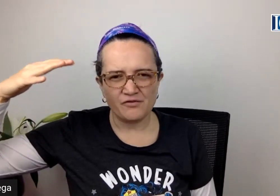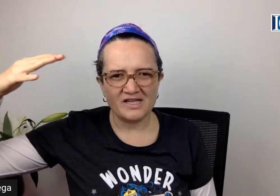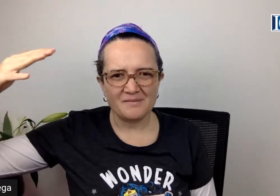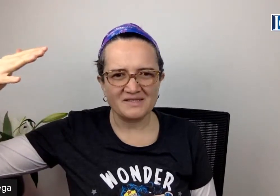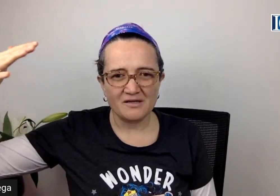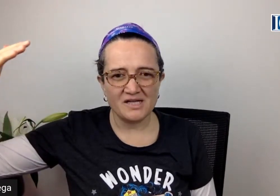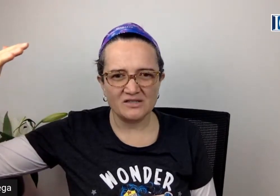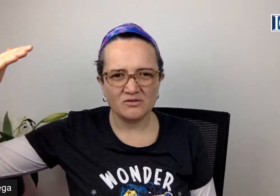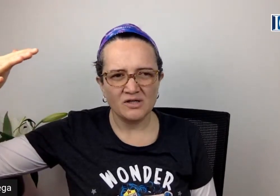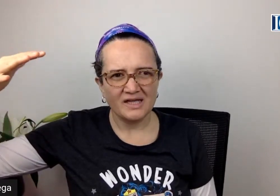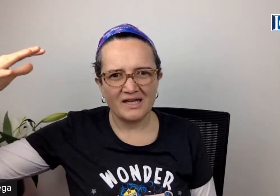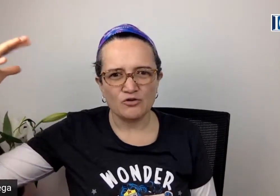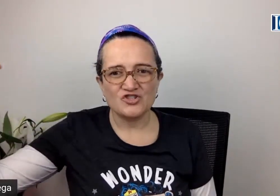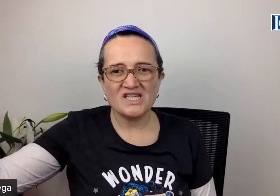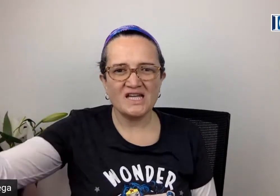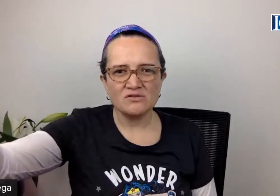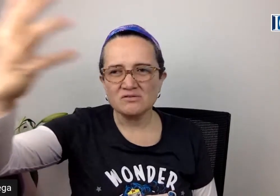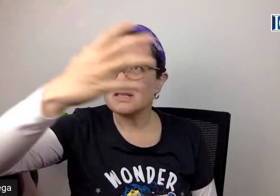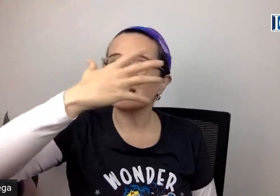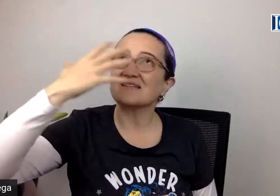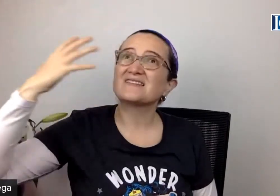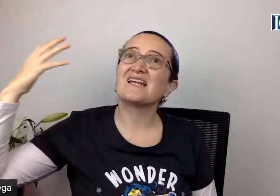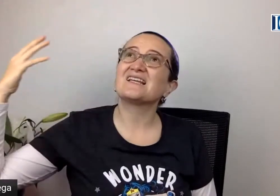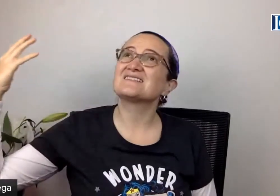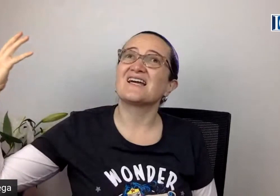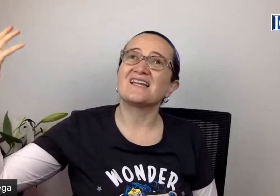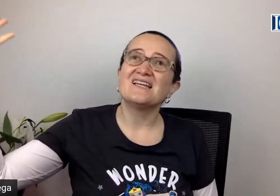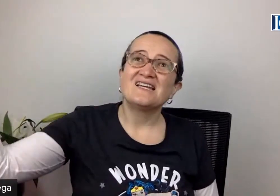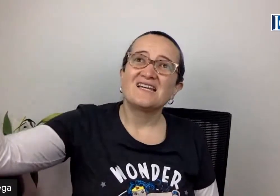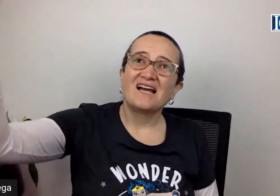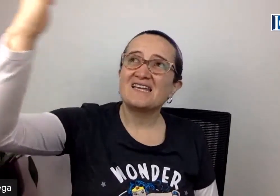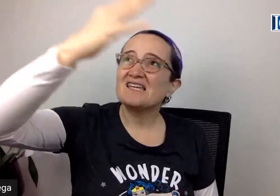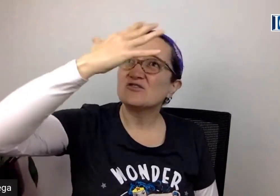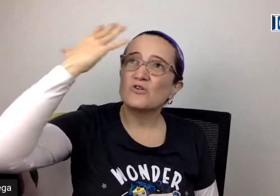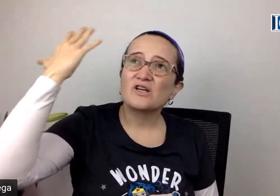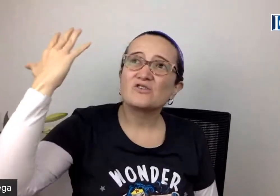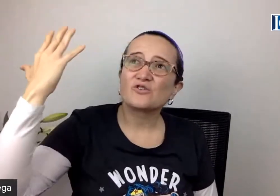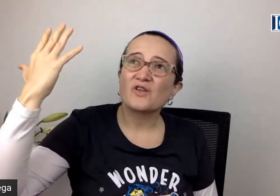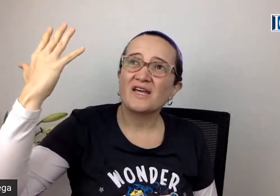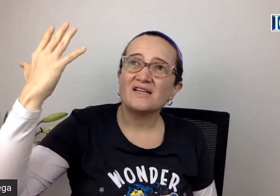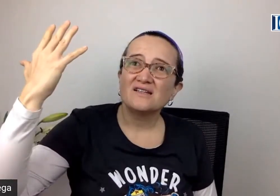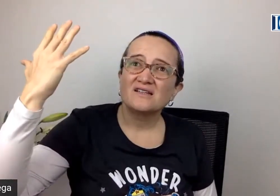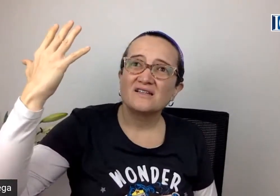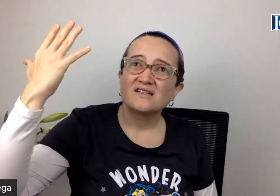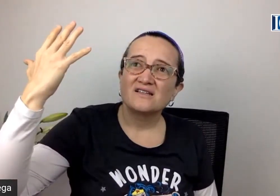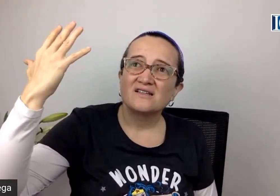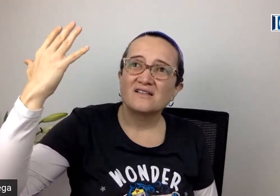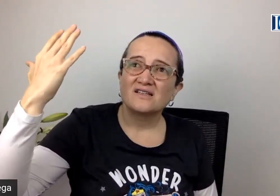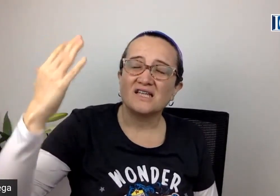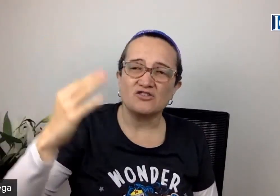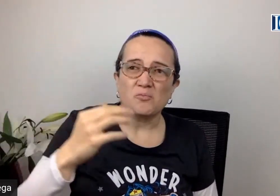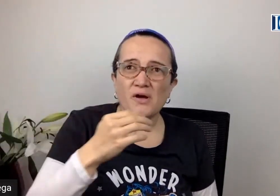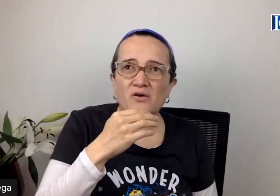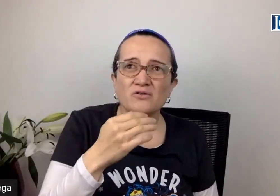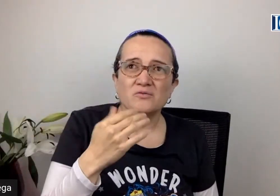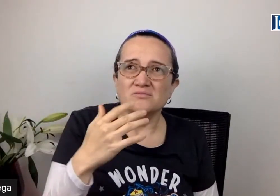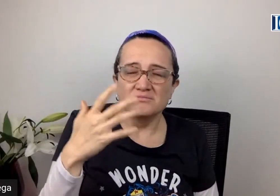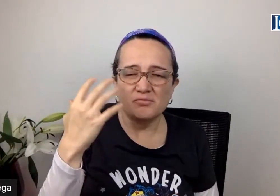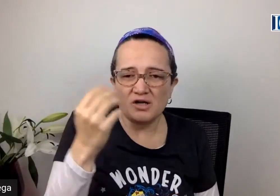metafóricamente hablando el oxígeno que está aquí en todo lo que nos rodea y que yo puedo por